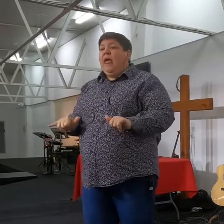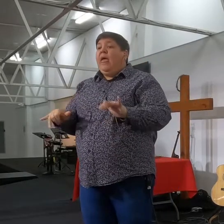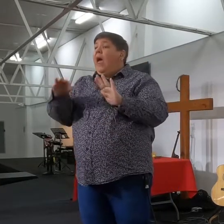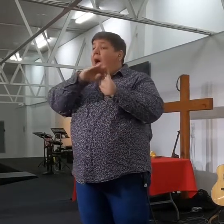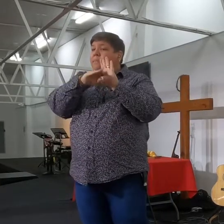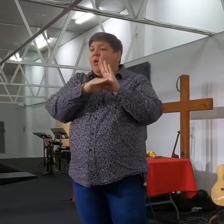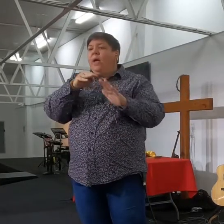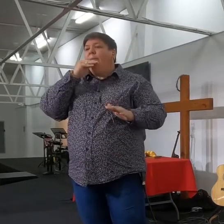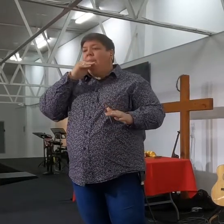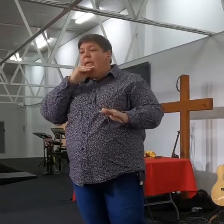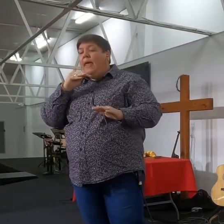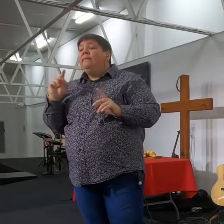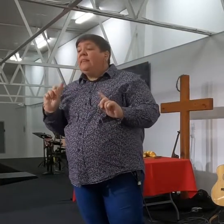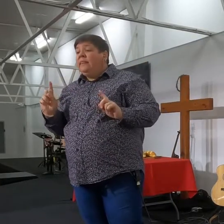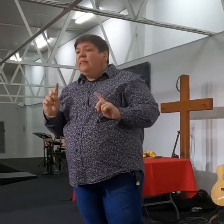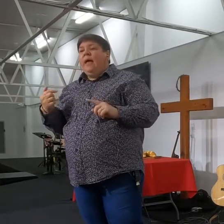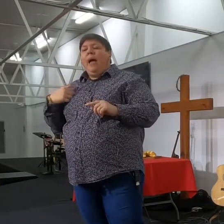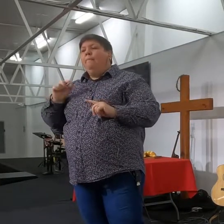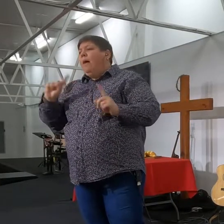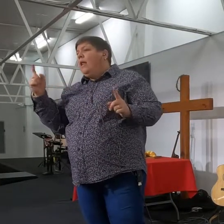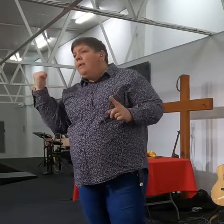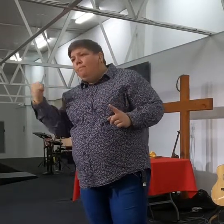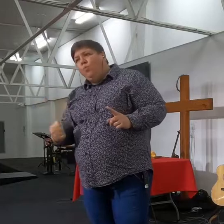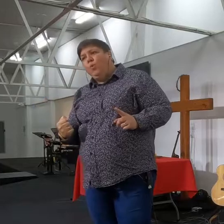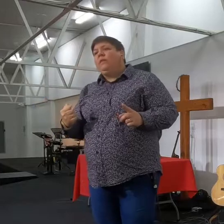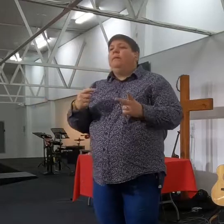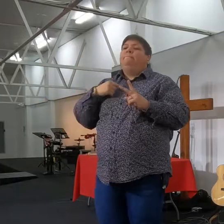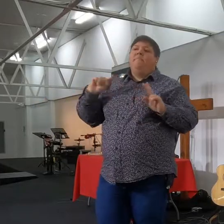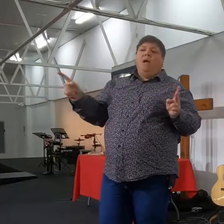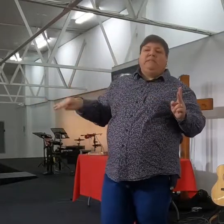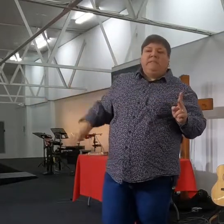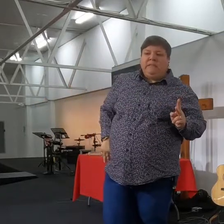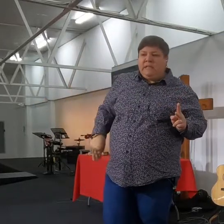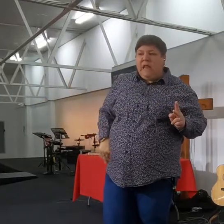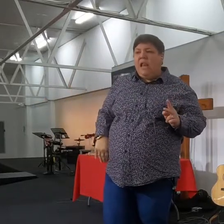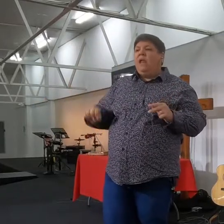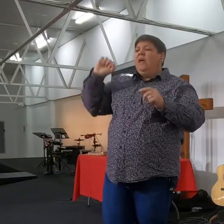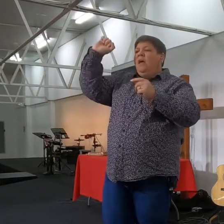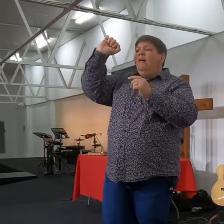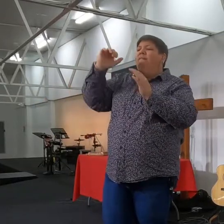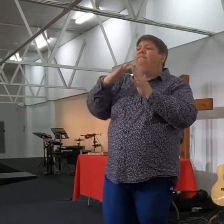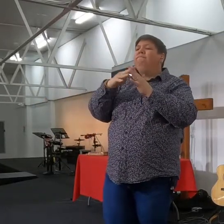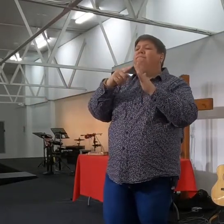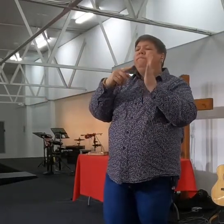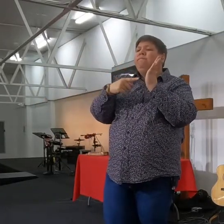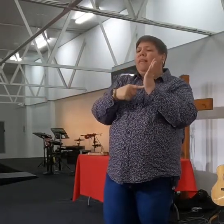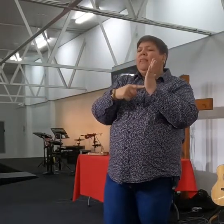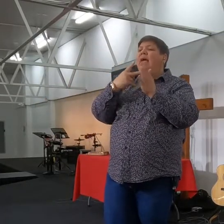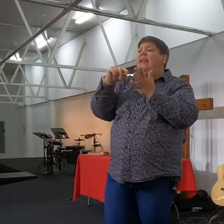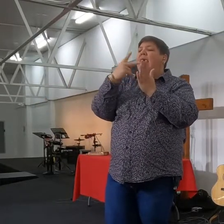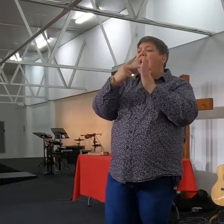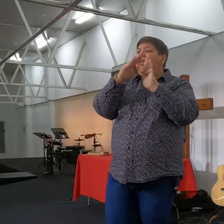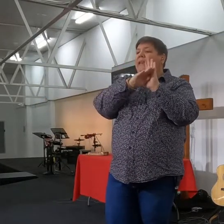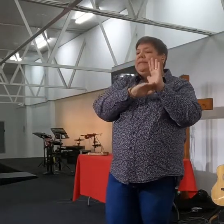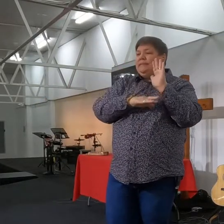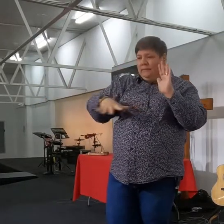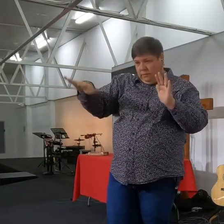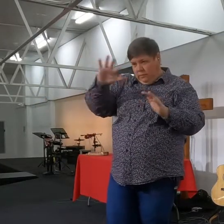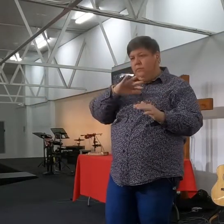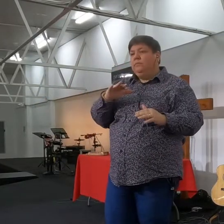moet in jou gedagtes blij. Nou, luister, as ek net iets gelees het, en ek weet nie wat ek gelees het nie, dan het ek net zwak gelees, of ek